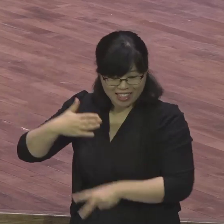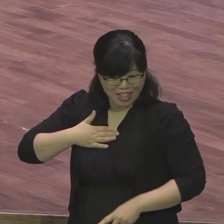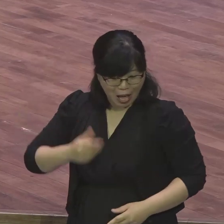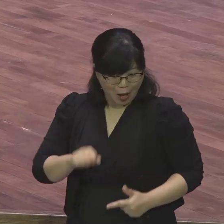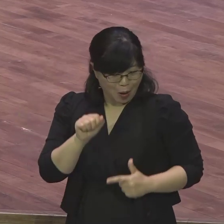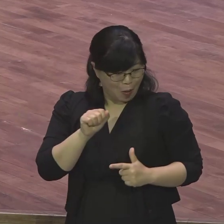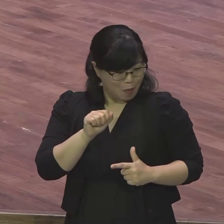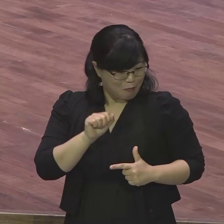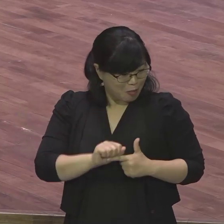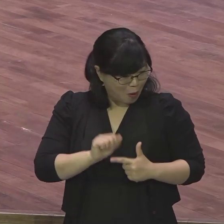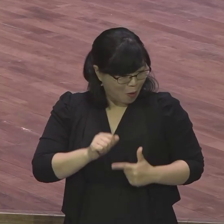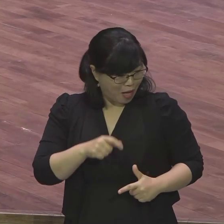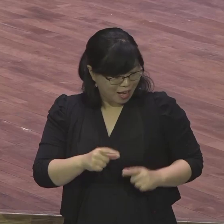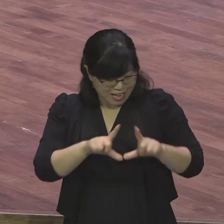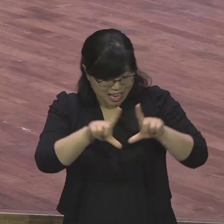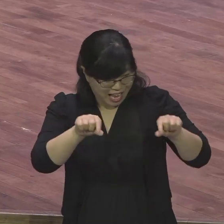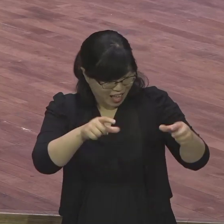주께서 비웃으시리로다